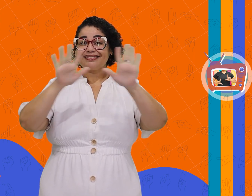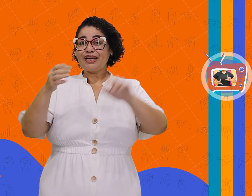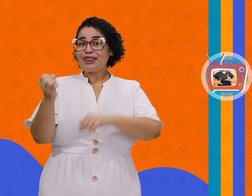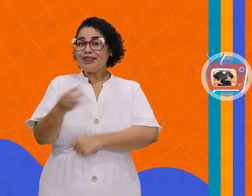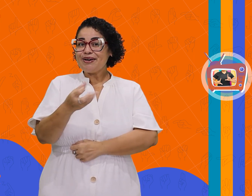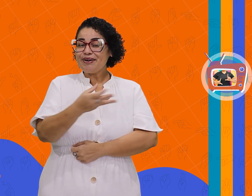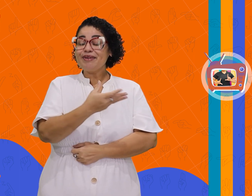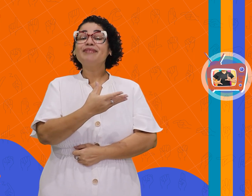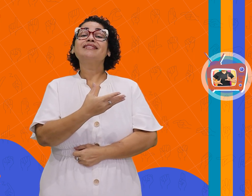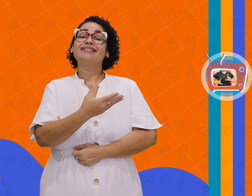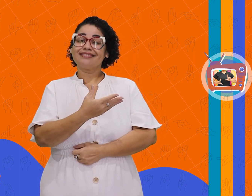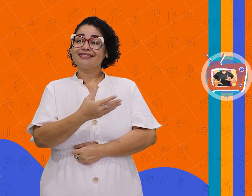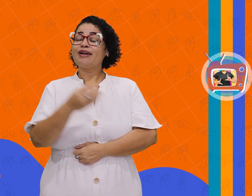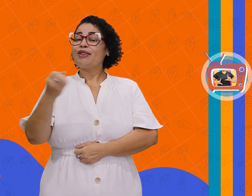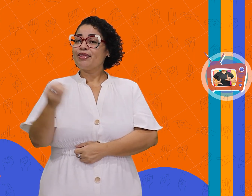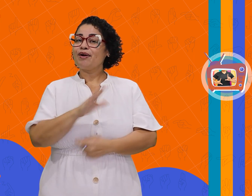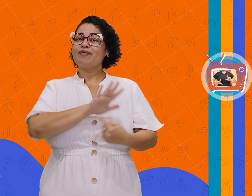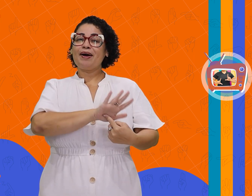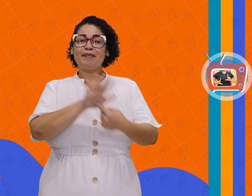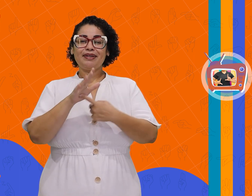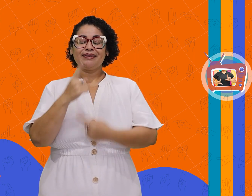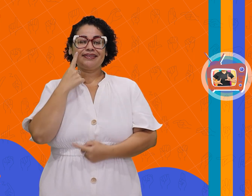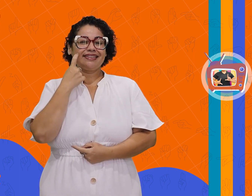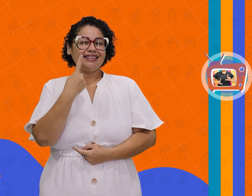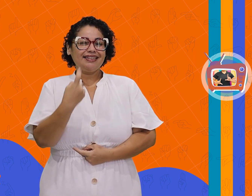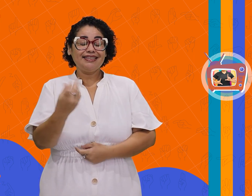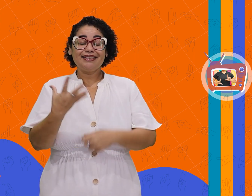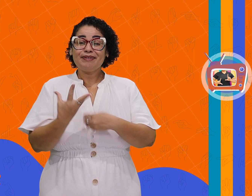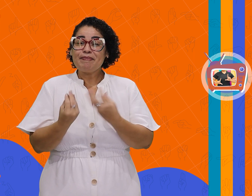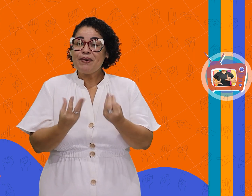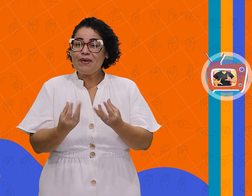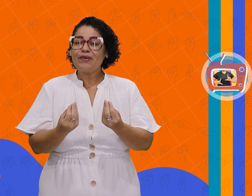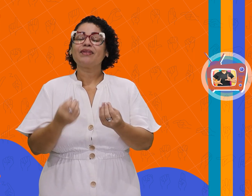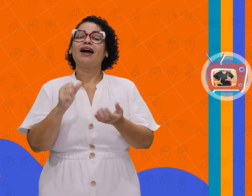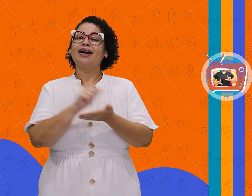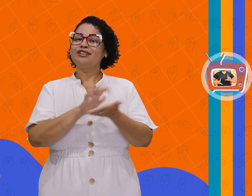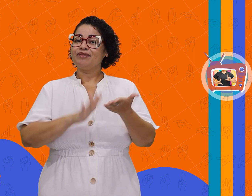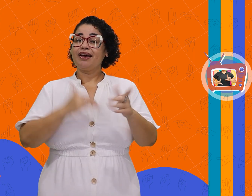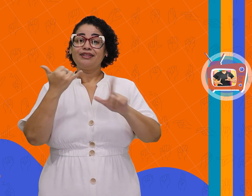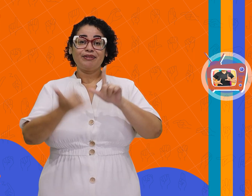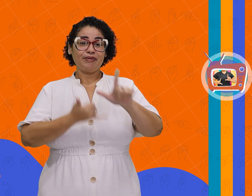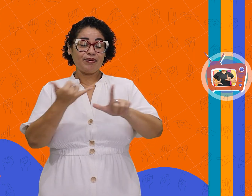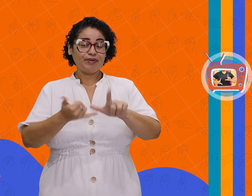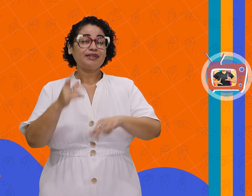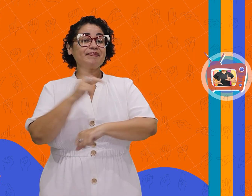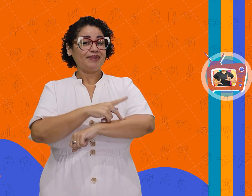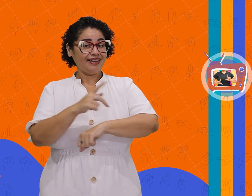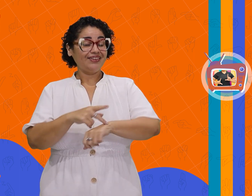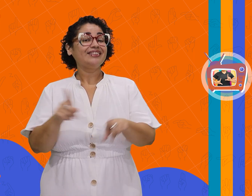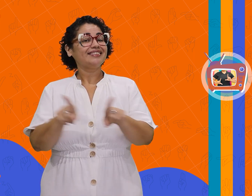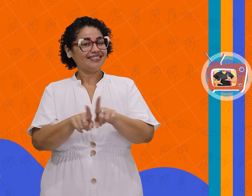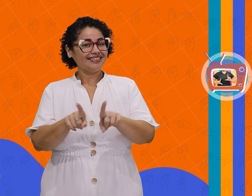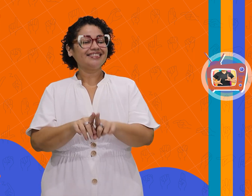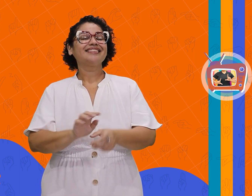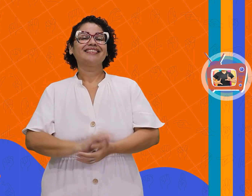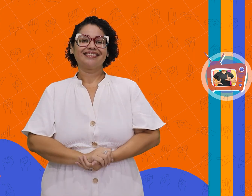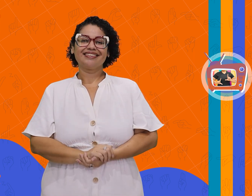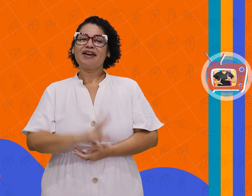inovadora. Novos quadros super interessantes com atividades lúdicas e pedagógicas a serem